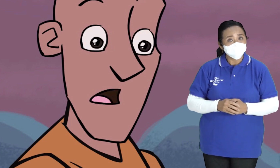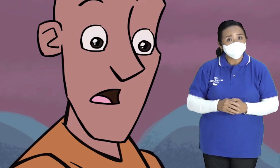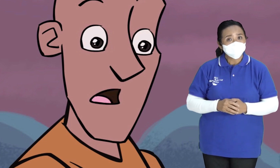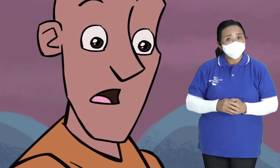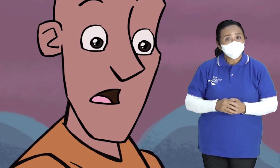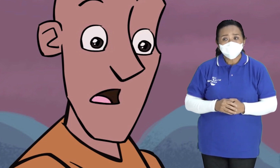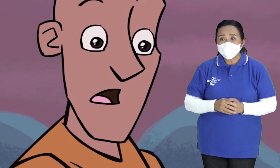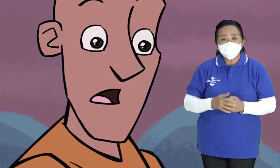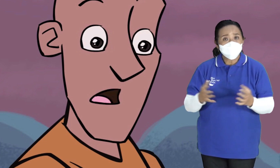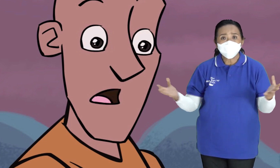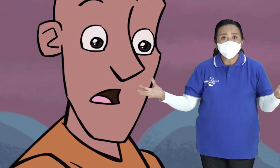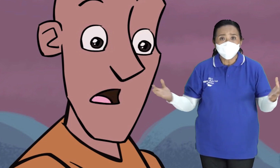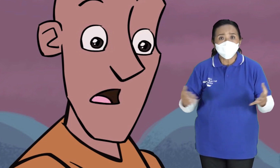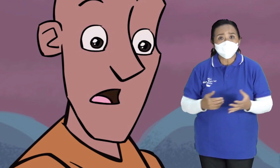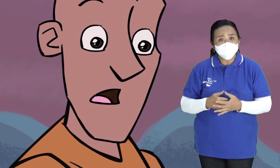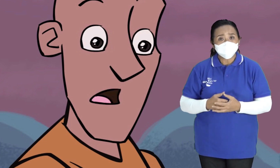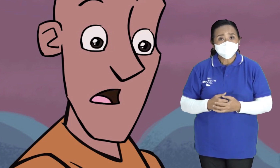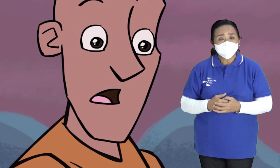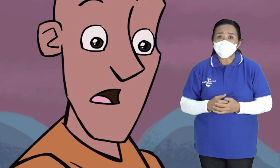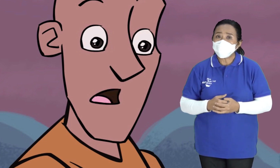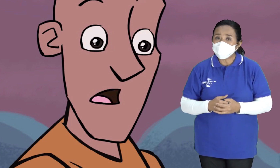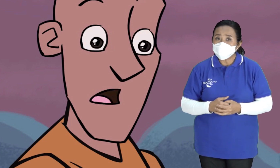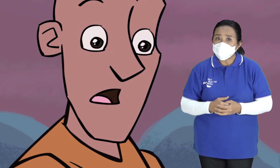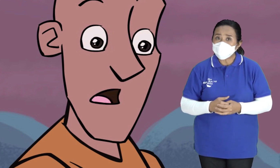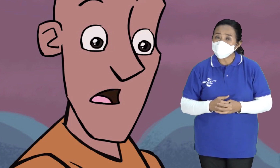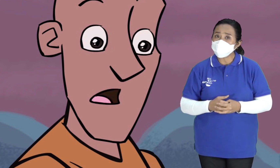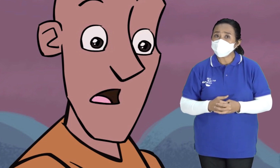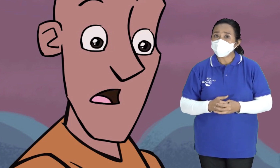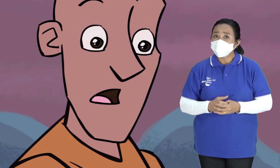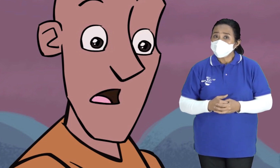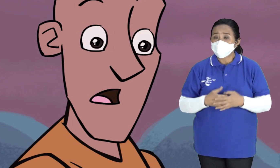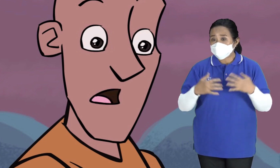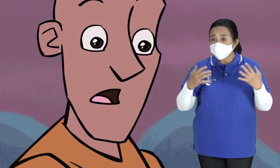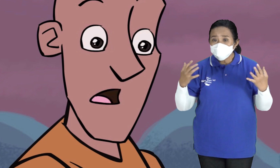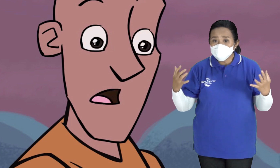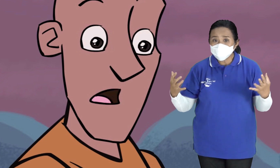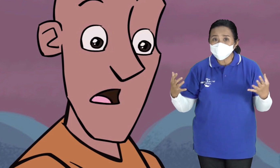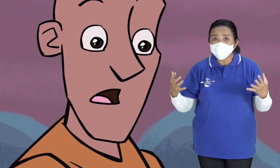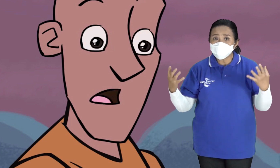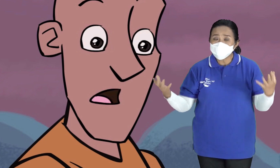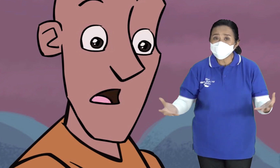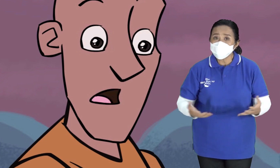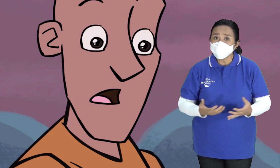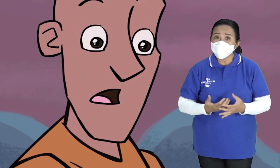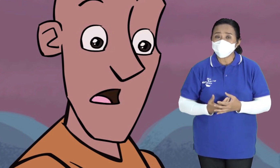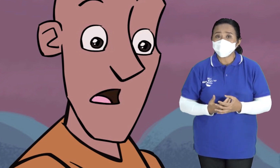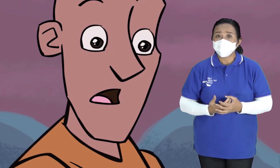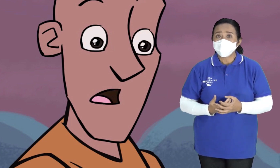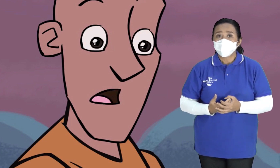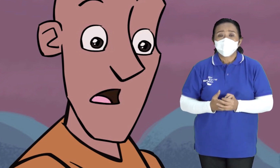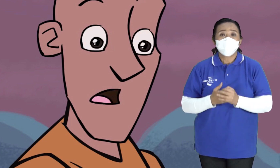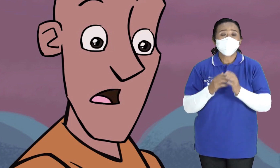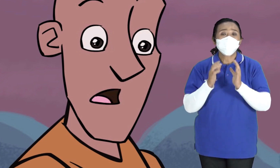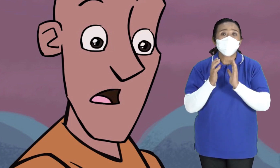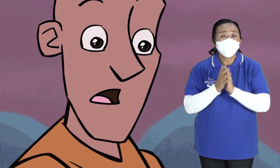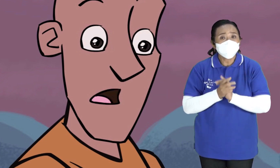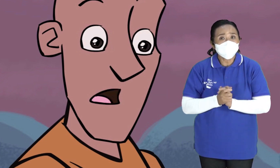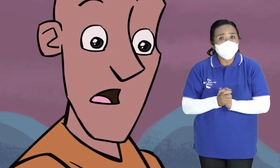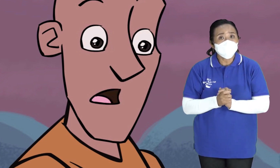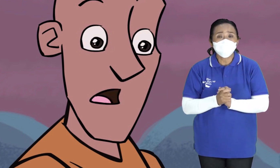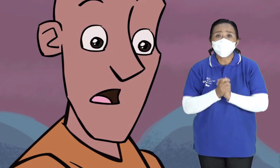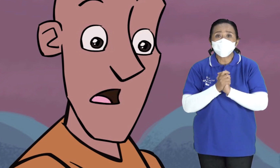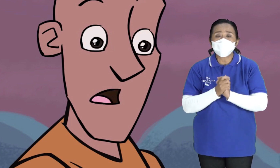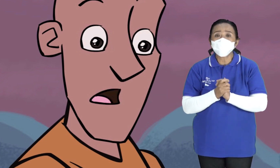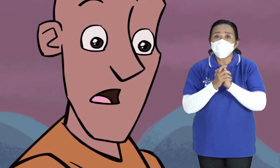diri Gak didampingi oleh Nabi Elia lagi Sekarang dia harus bekerja sendiri Dia juga